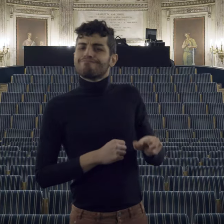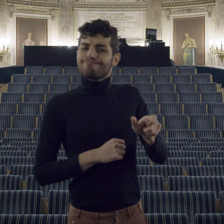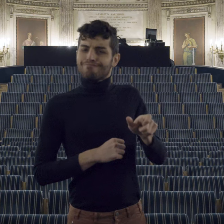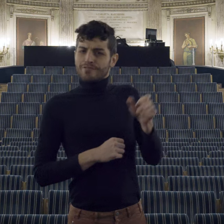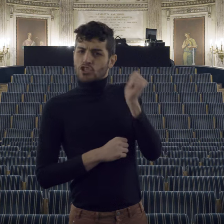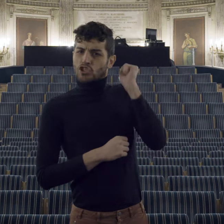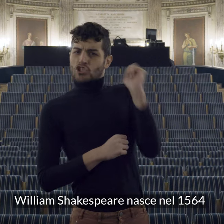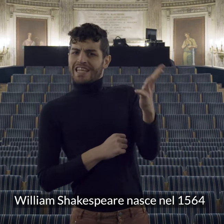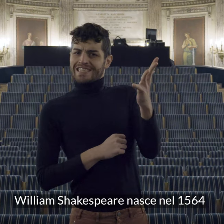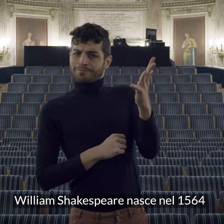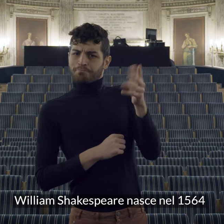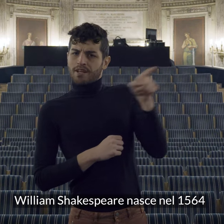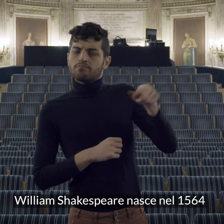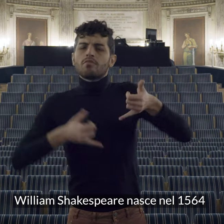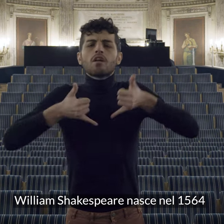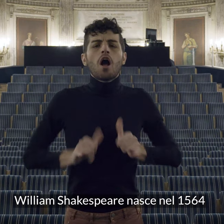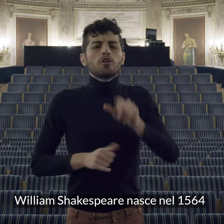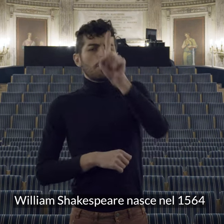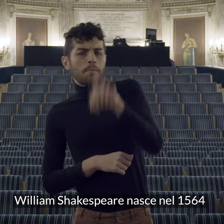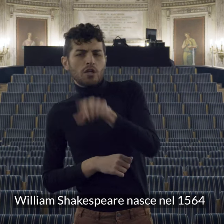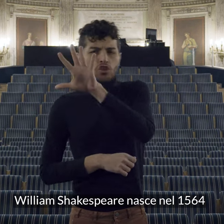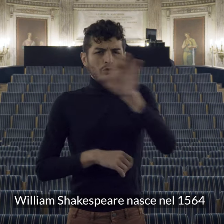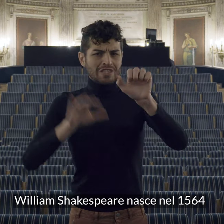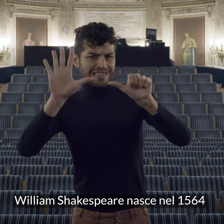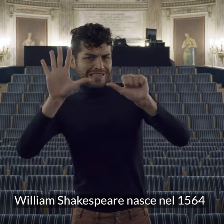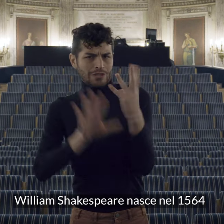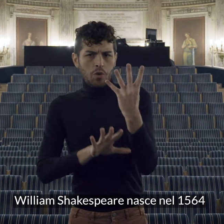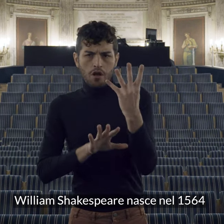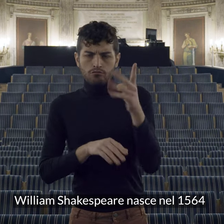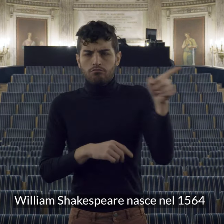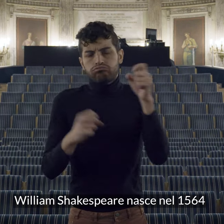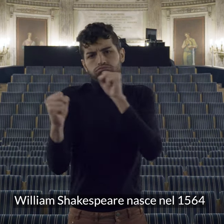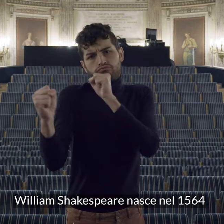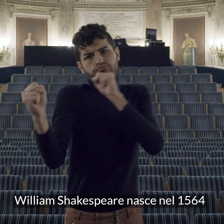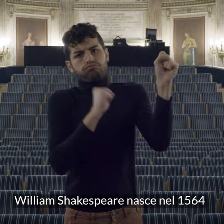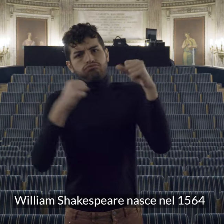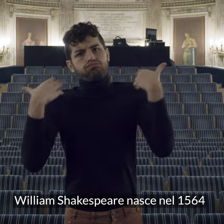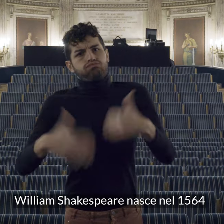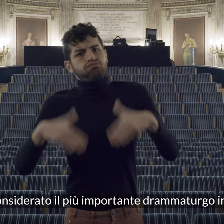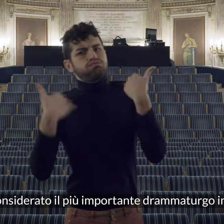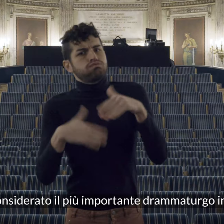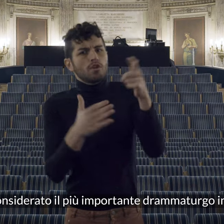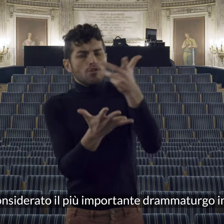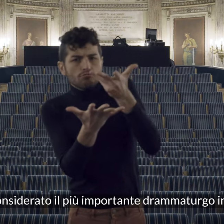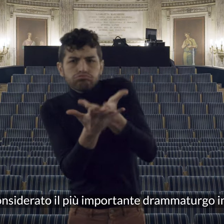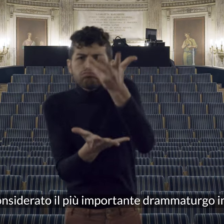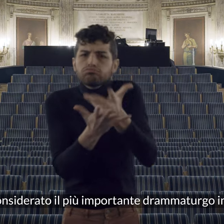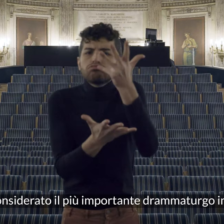william shakespeare nasce nel 1564 ed è considerato il più